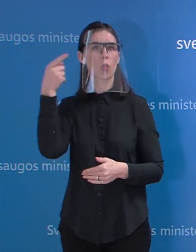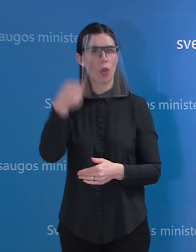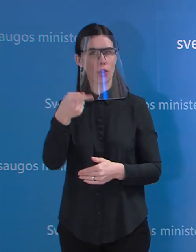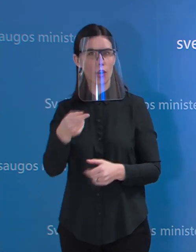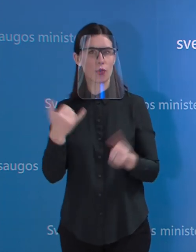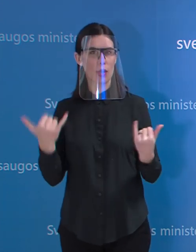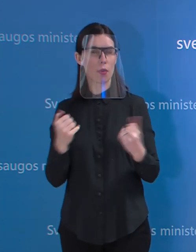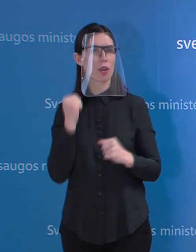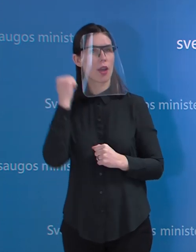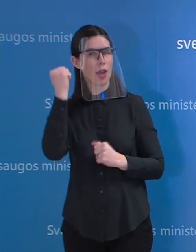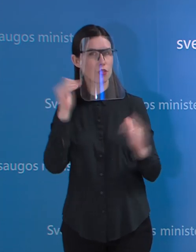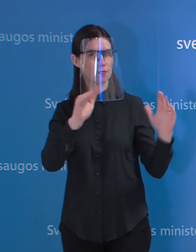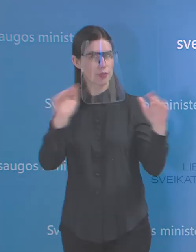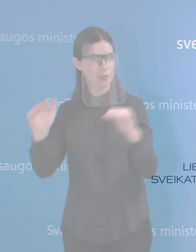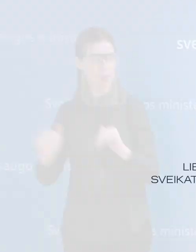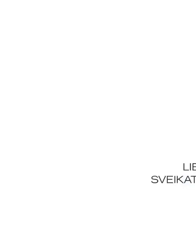Ačiū. Ačiū už klausimus visą.